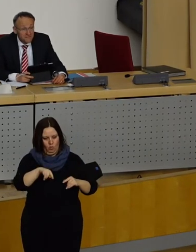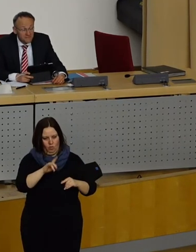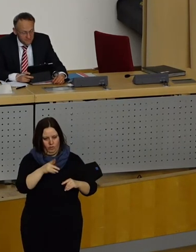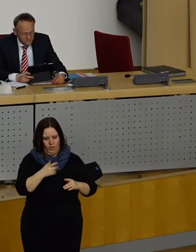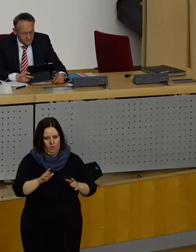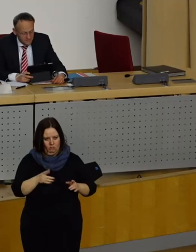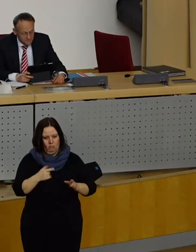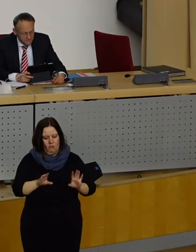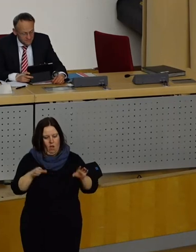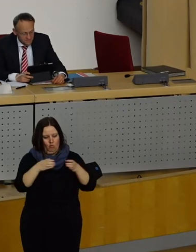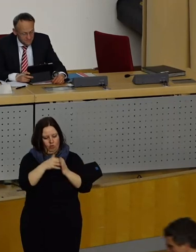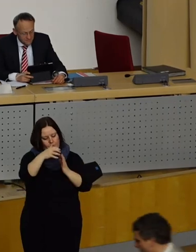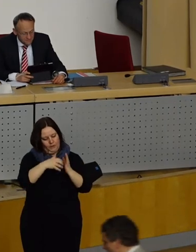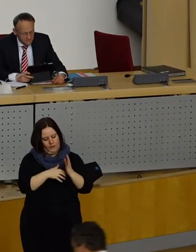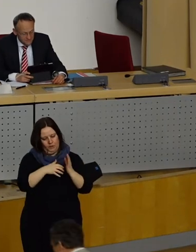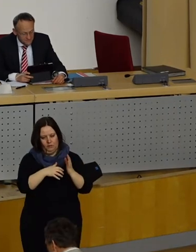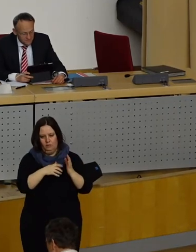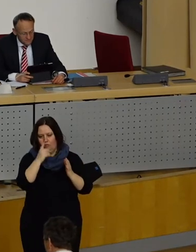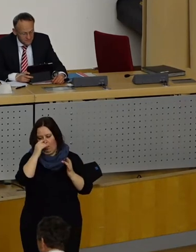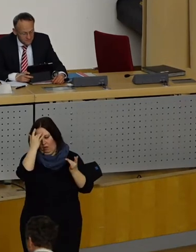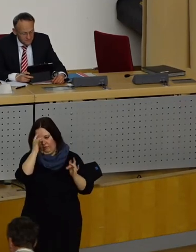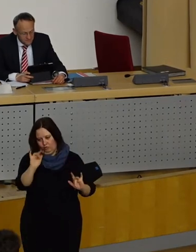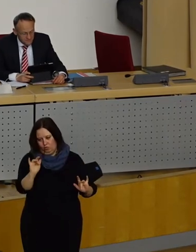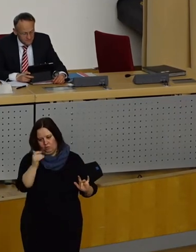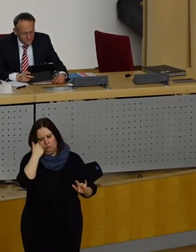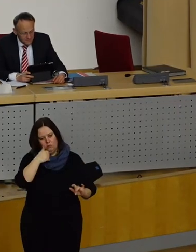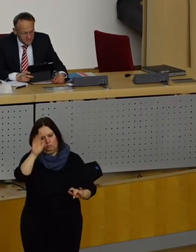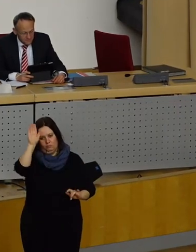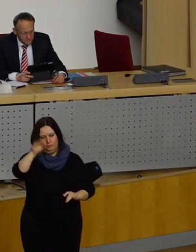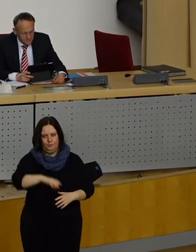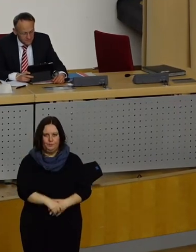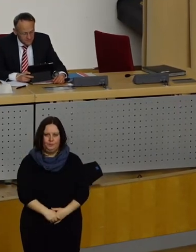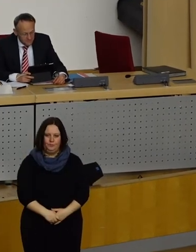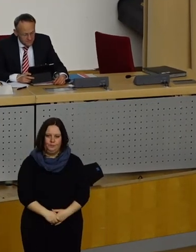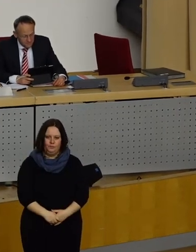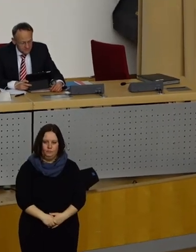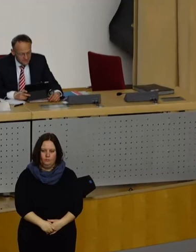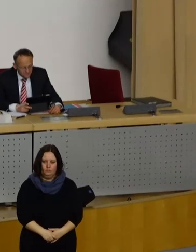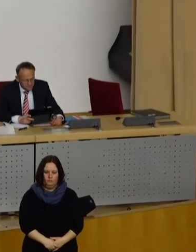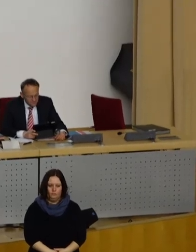Ausschussbericht kommen. Wer dem zustimmen möchte, den bitte ich jetzt um sein Stimmzeichen.